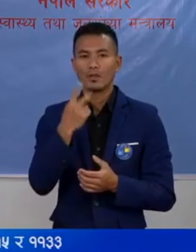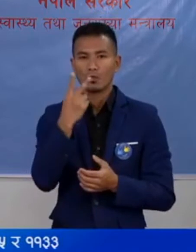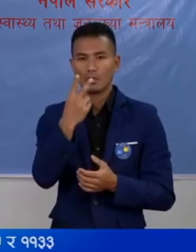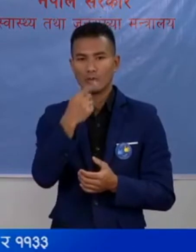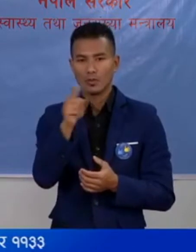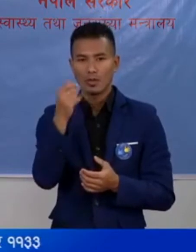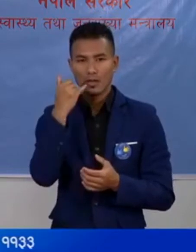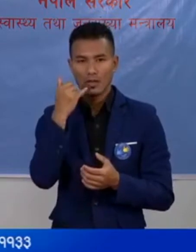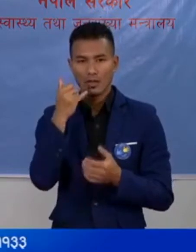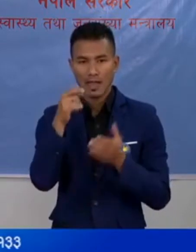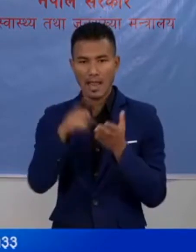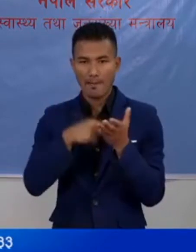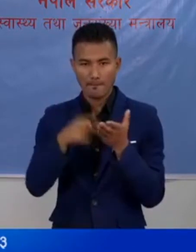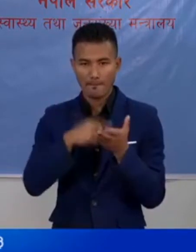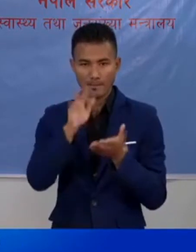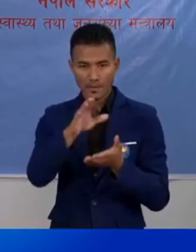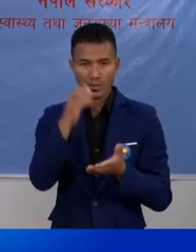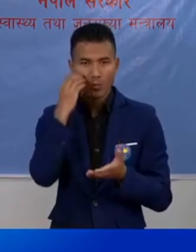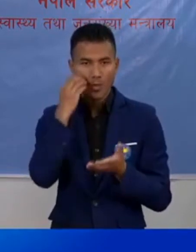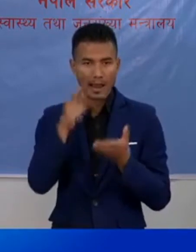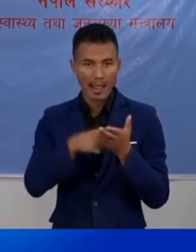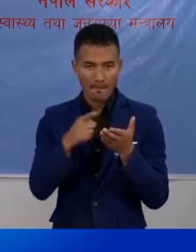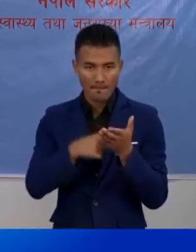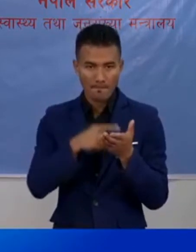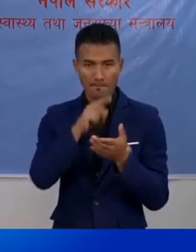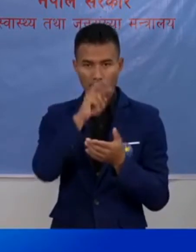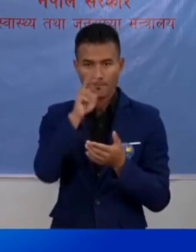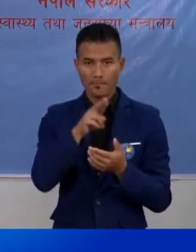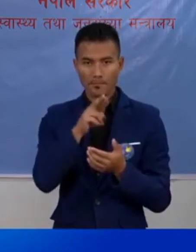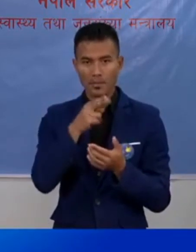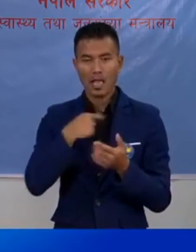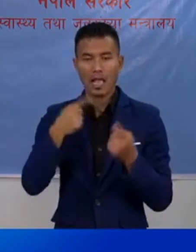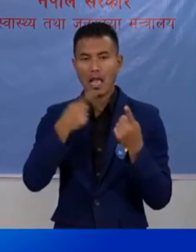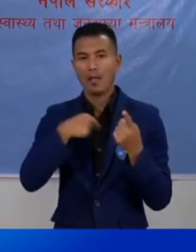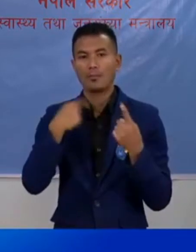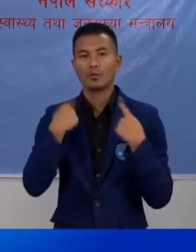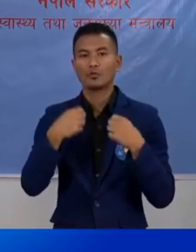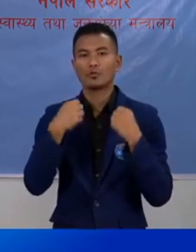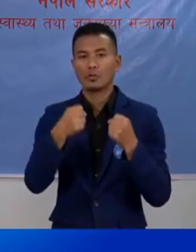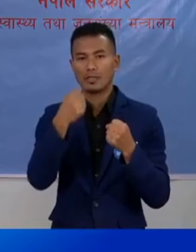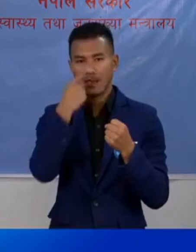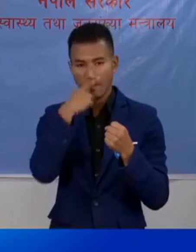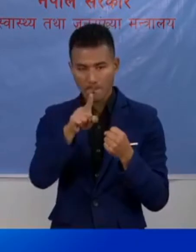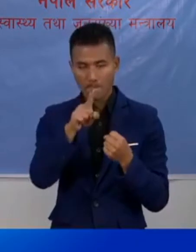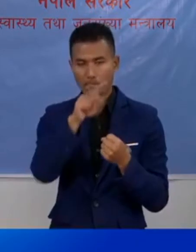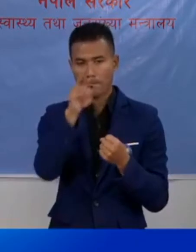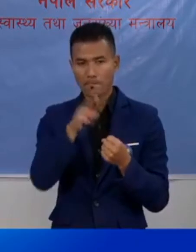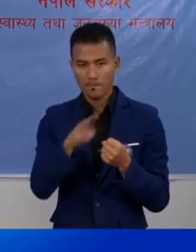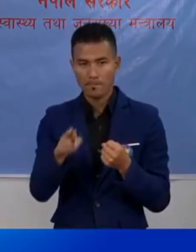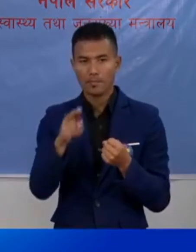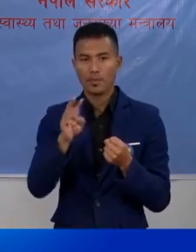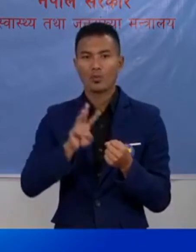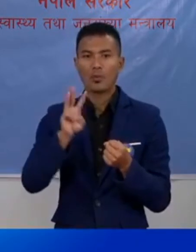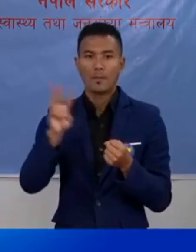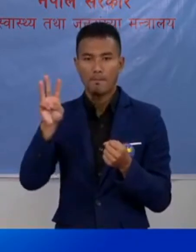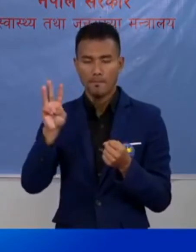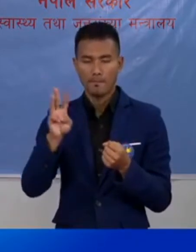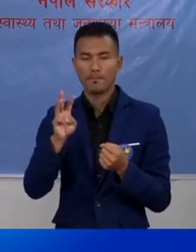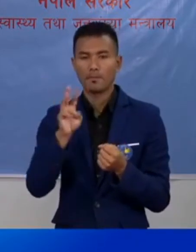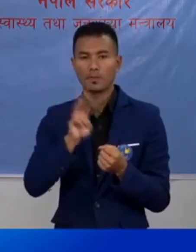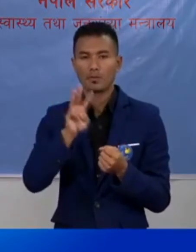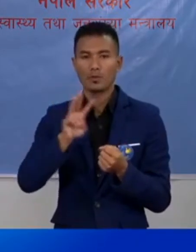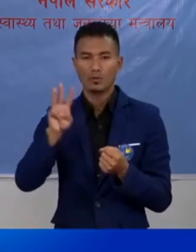ओटा एप्लिकेशन हरू छा मोबाइल एप्लिकेशन आमरो स्वास्थे नाम को तेसे गरे आमरो वेब पोर्टल छा